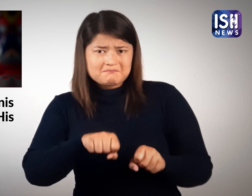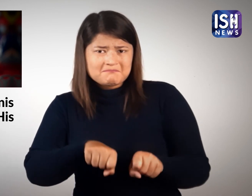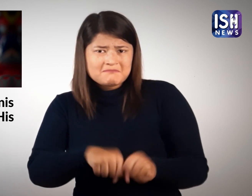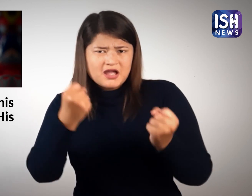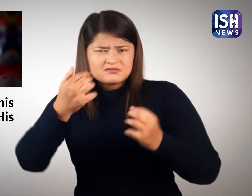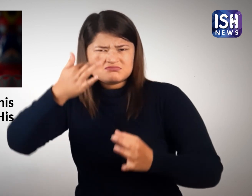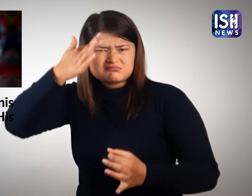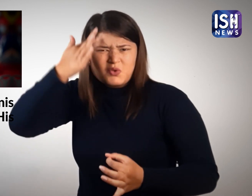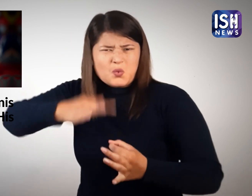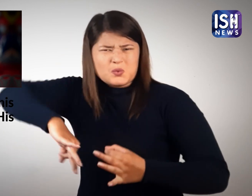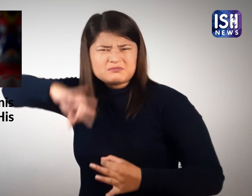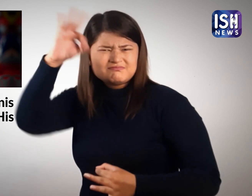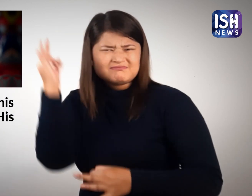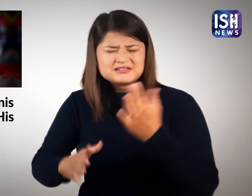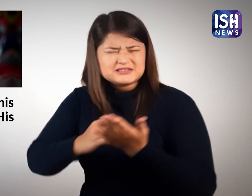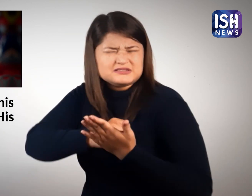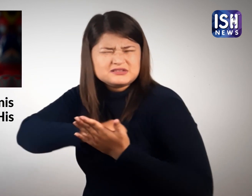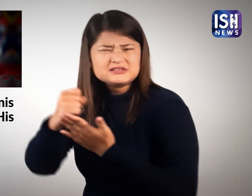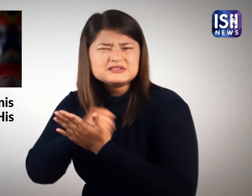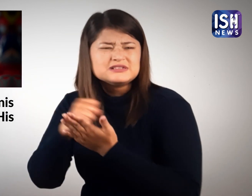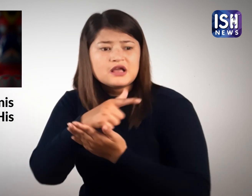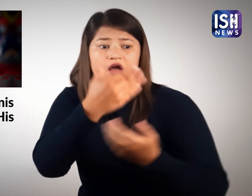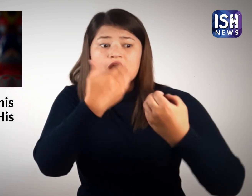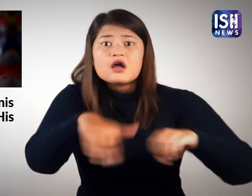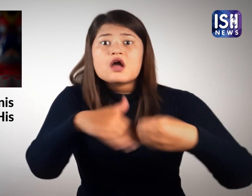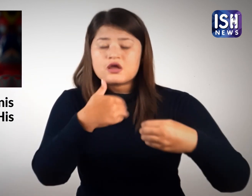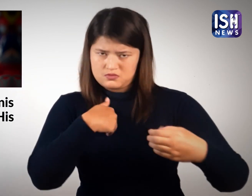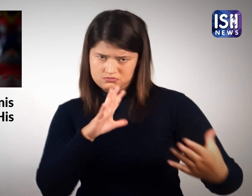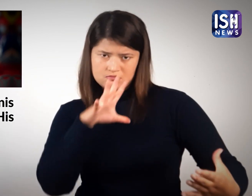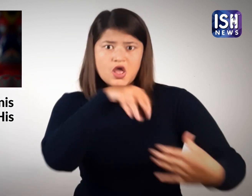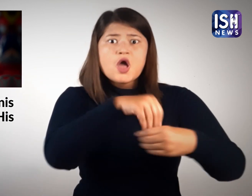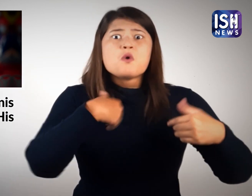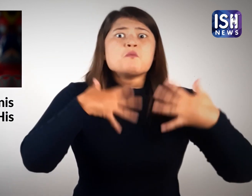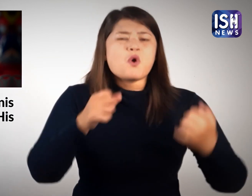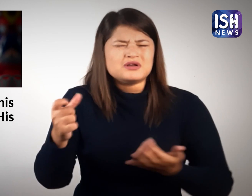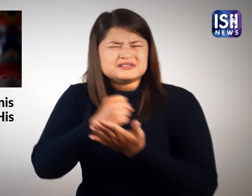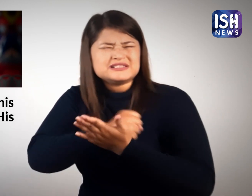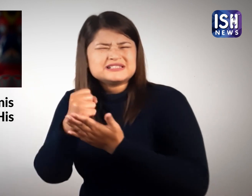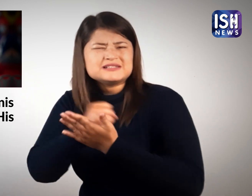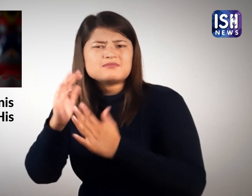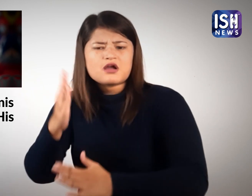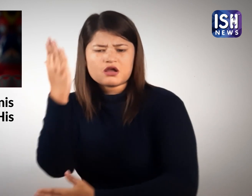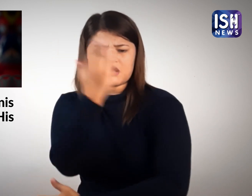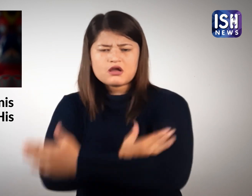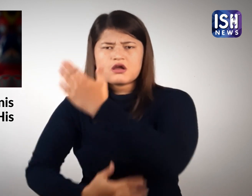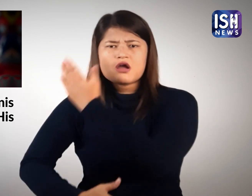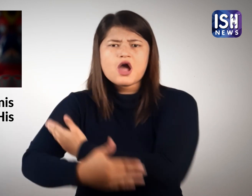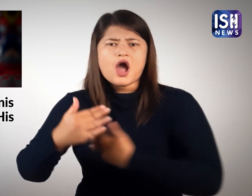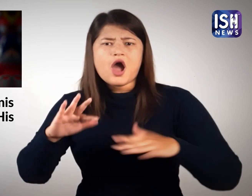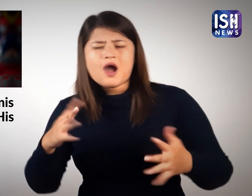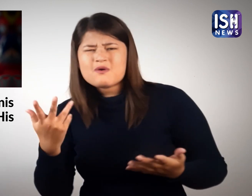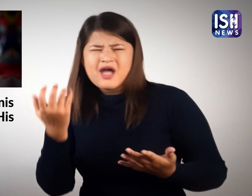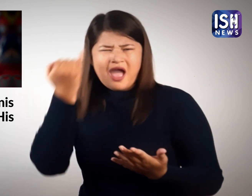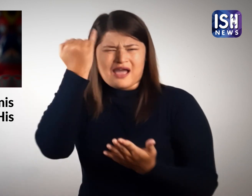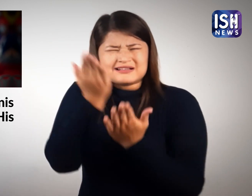खेलने का फैसला करने के लिए प्रेरित किया। उन्होंने अपनी दिव्यांगता के कारण खेलने के कई तरीकों के बारे में